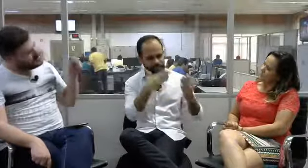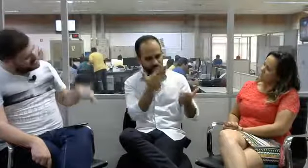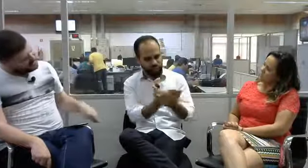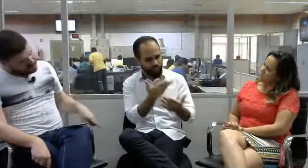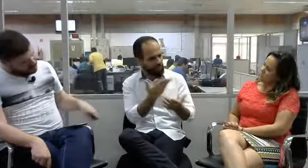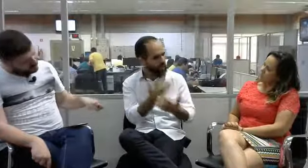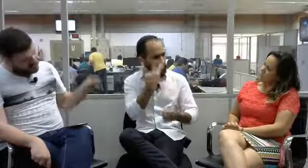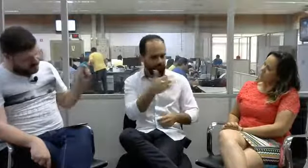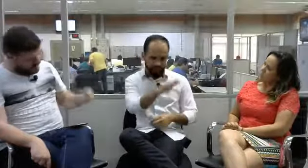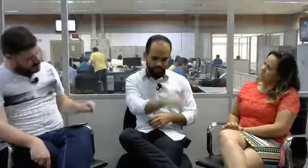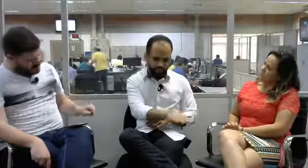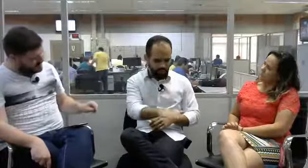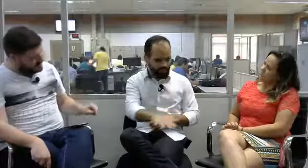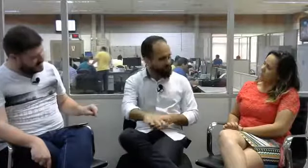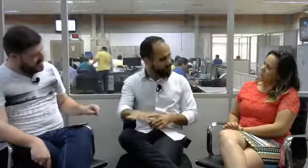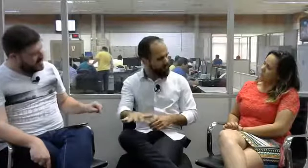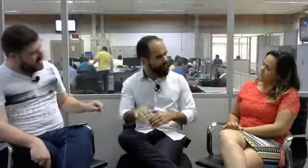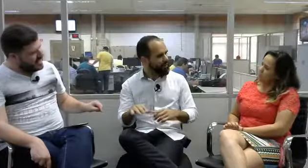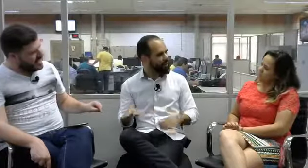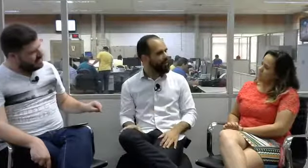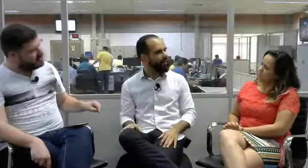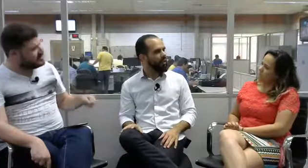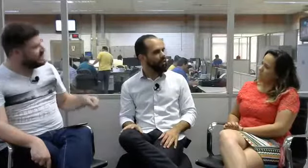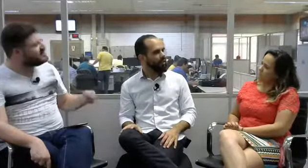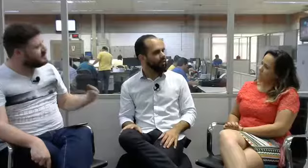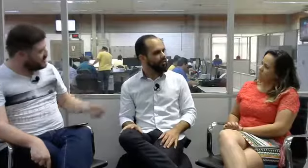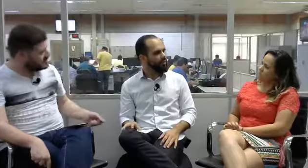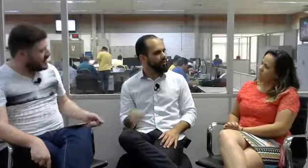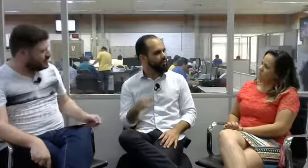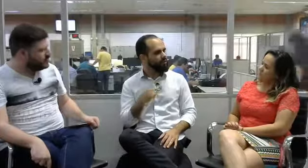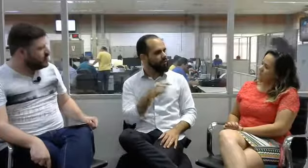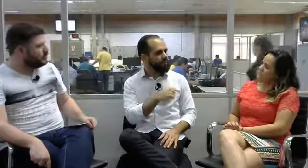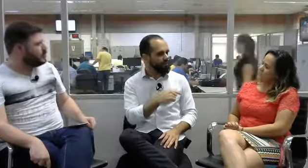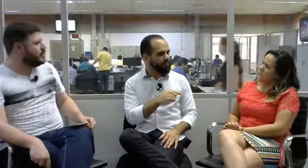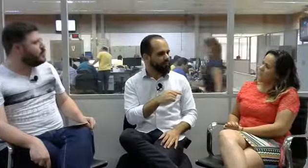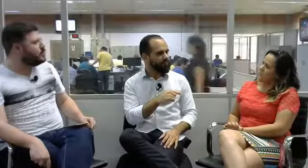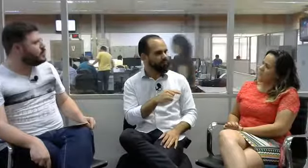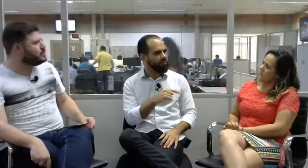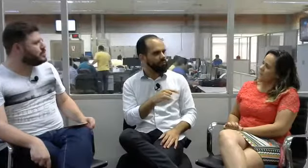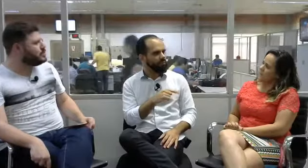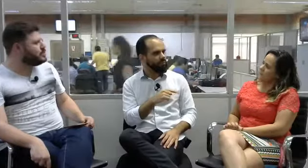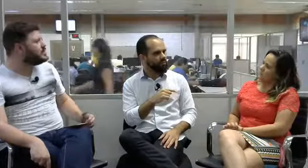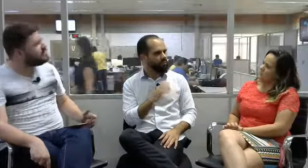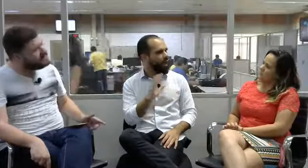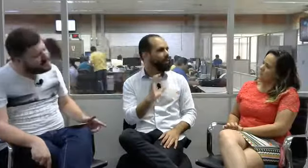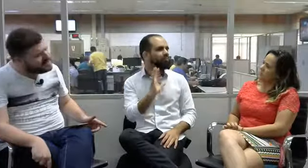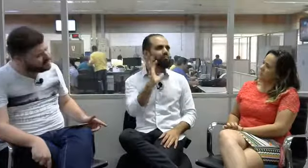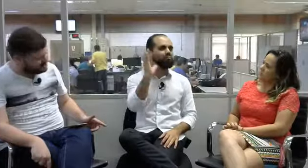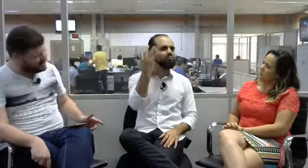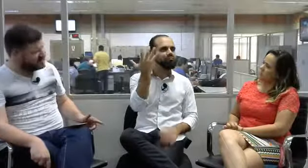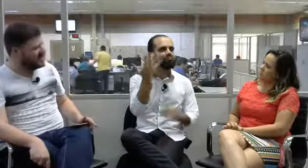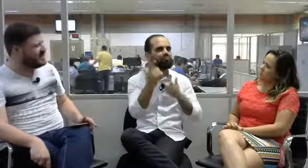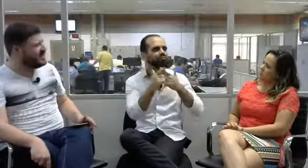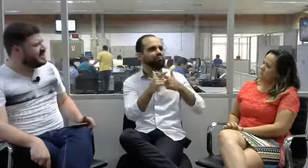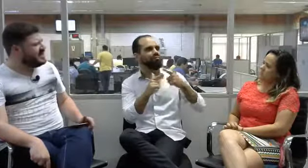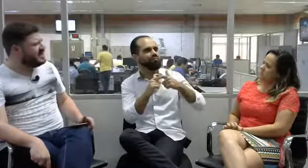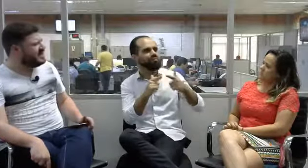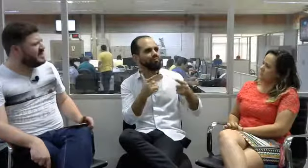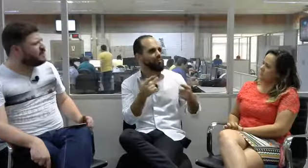estava na escola fundamental, Jaqueline, você deve ter passado por alguns desafios e alguns